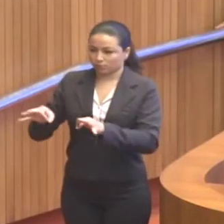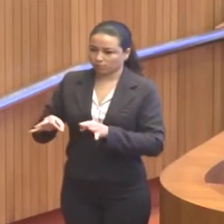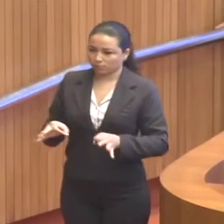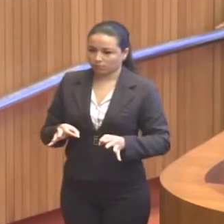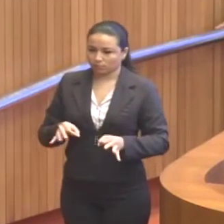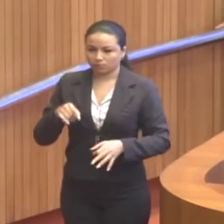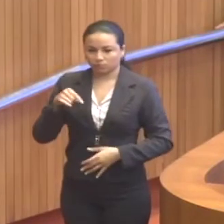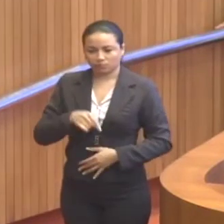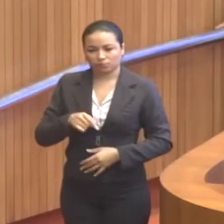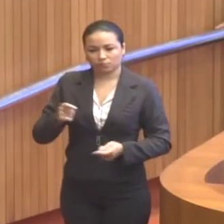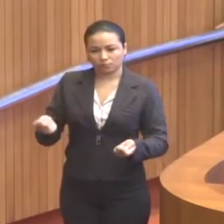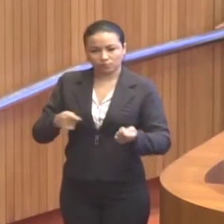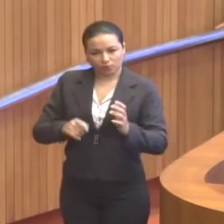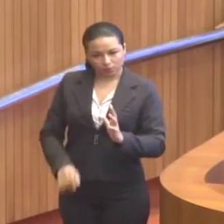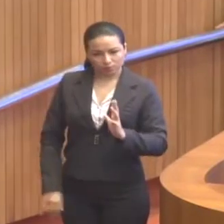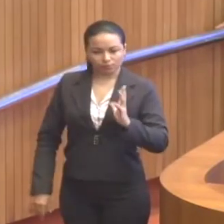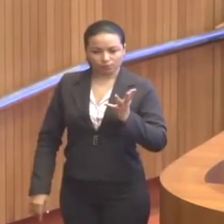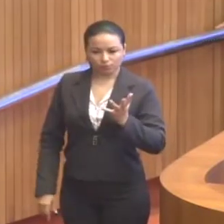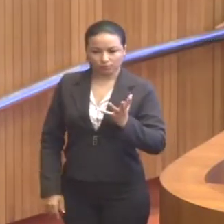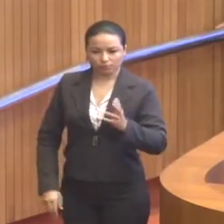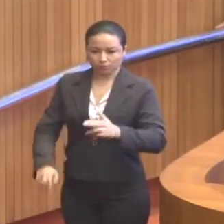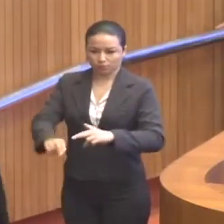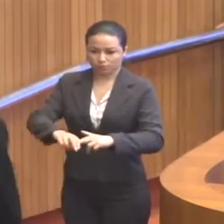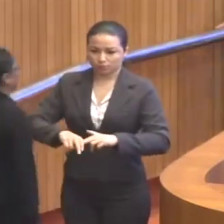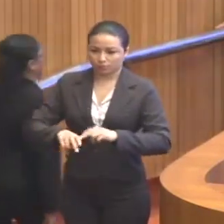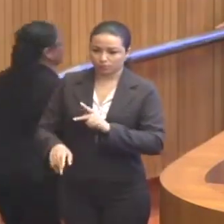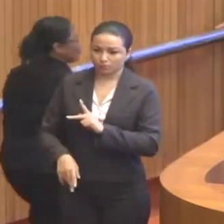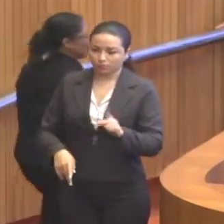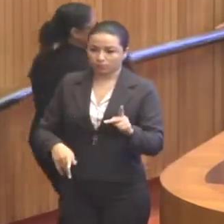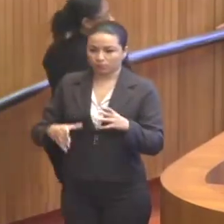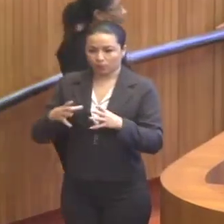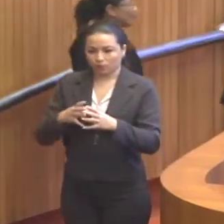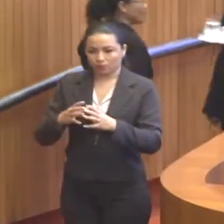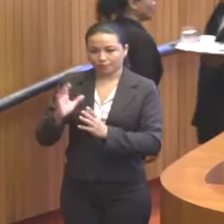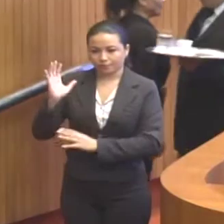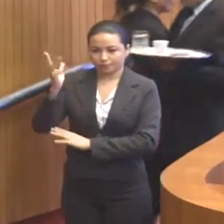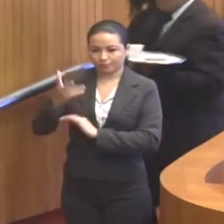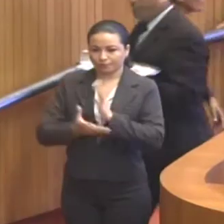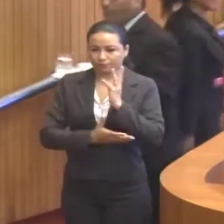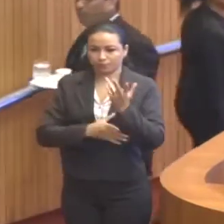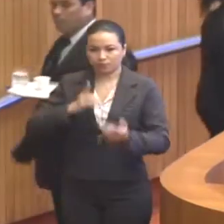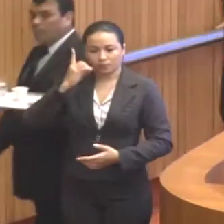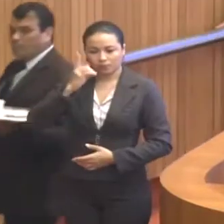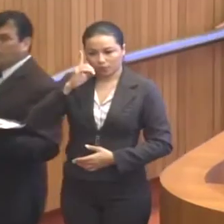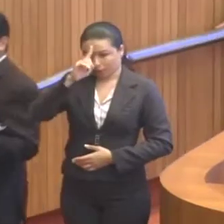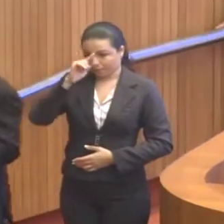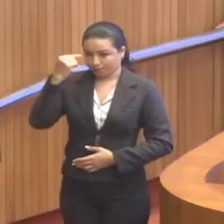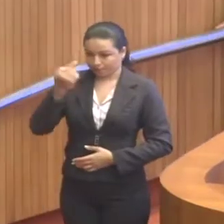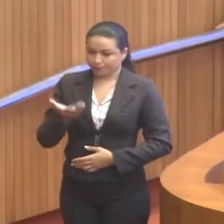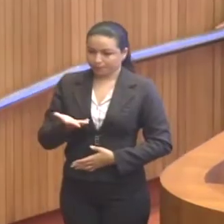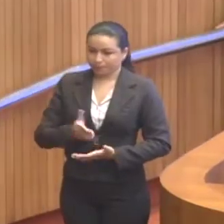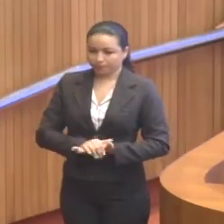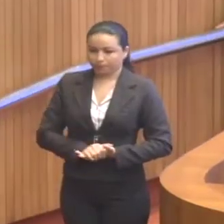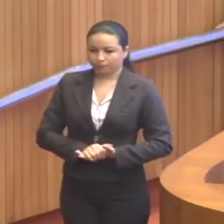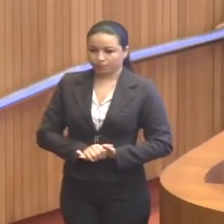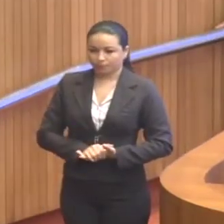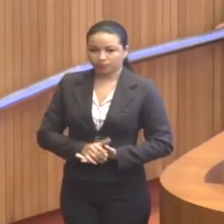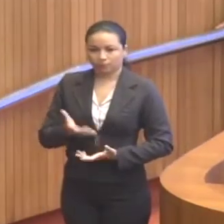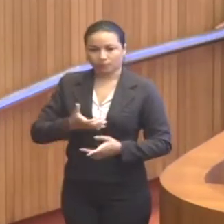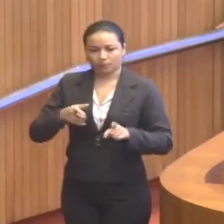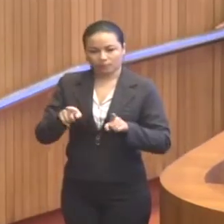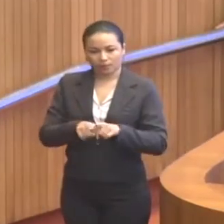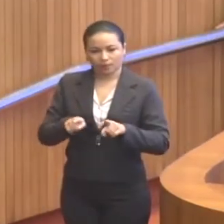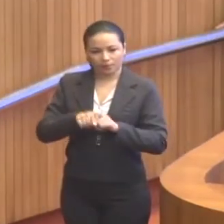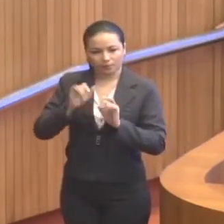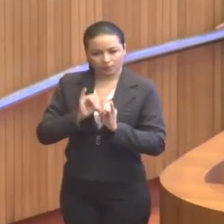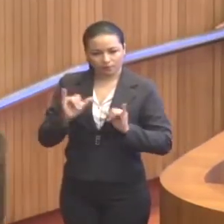para que ela acontecesse, pela presidente da comissão de meio ambiente, deputada Elisiane Gama. Queria também